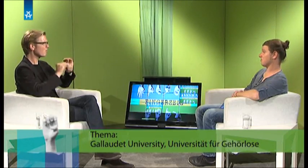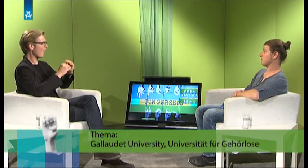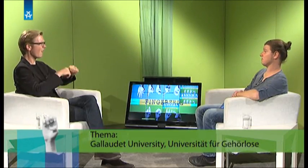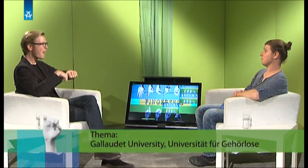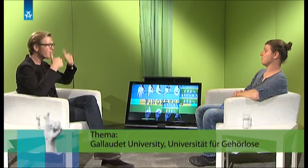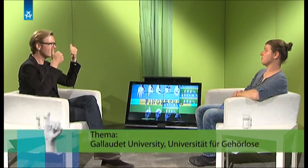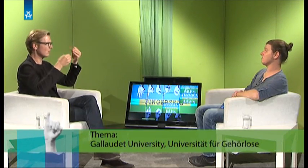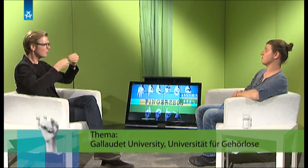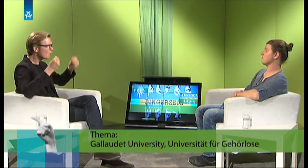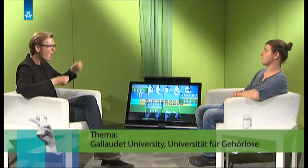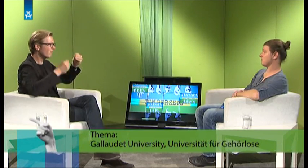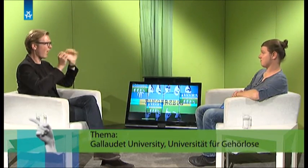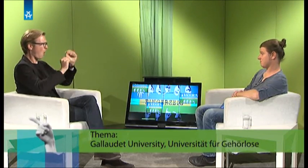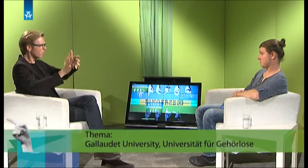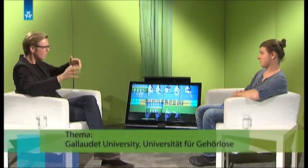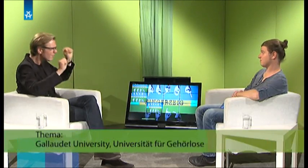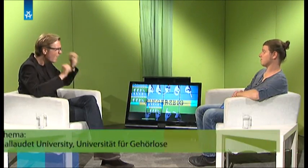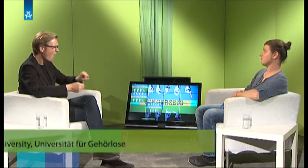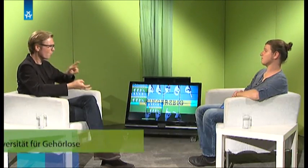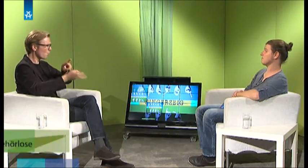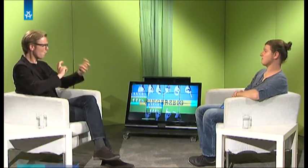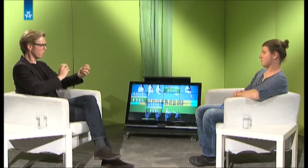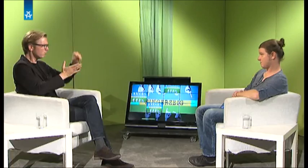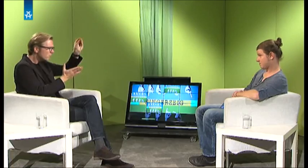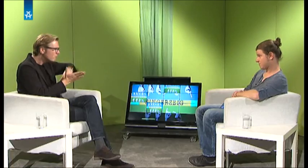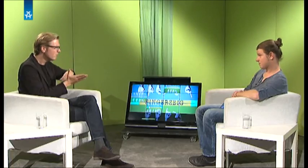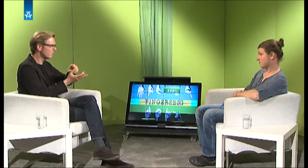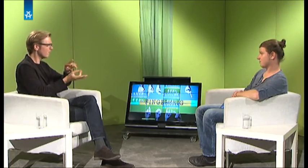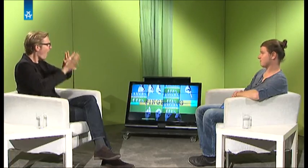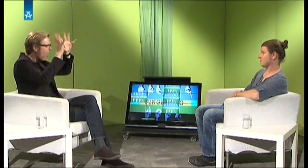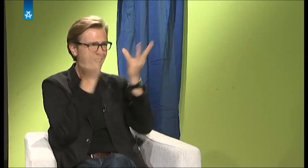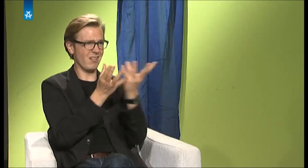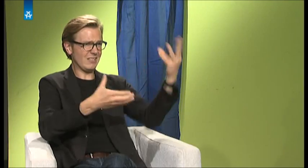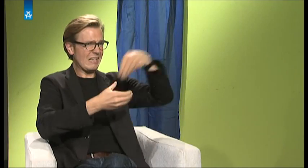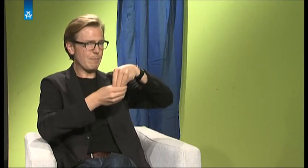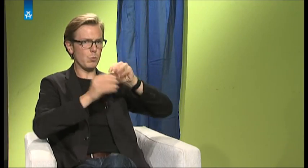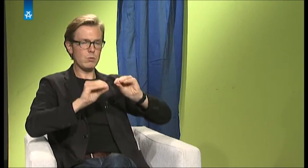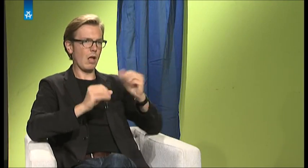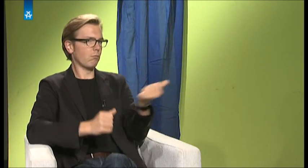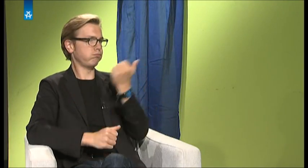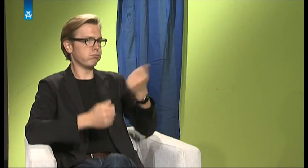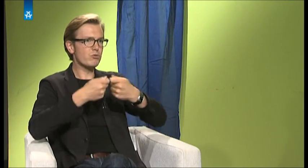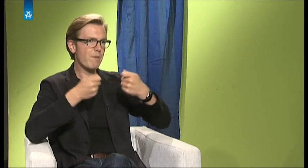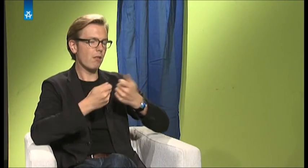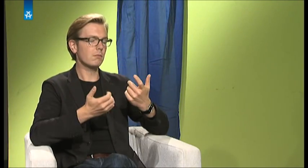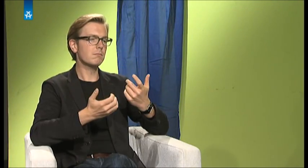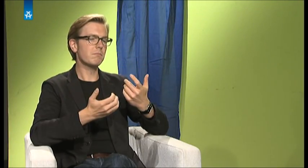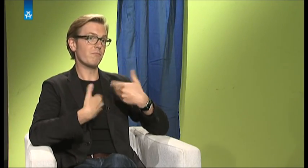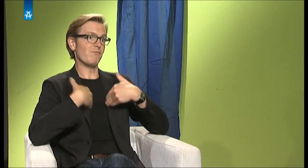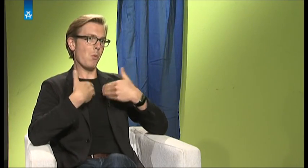super lebendigen Unterricht gemacht, qualitativ hochwertig, Gebärdensprache, Umsetzen in Schriftsprache, alle möglichen Dinge, die ich total spannend finde,